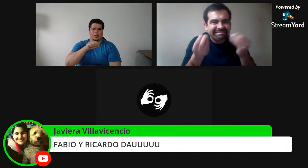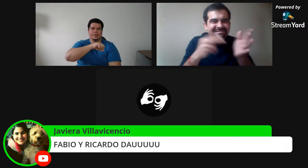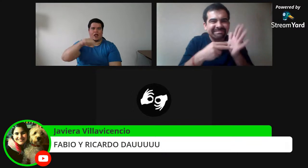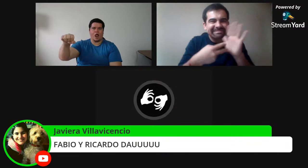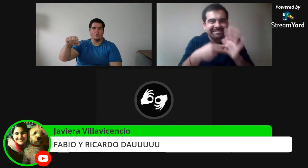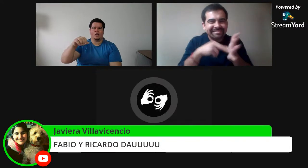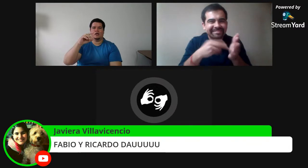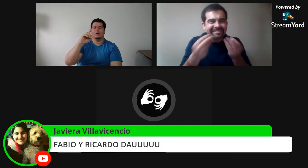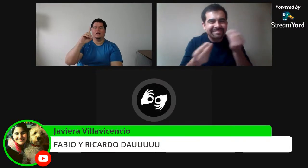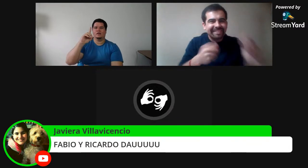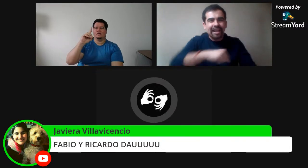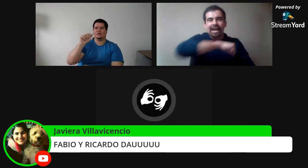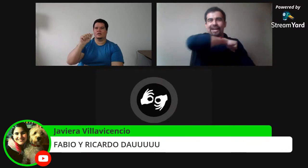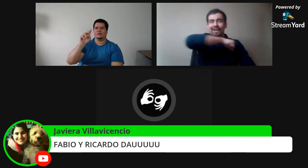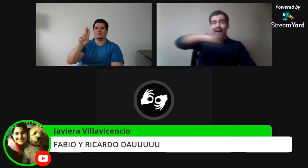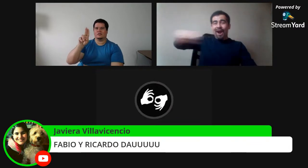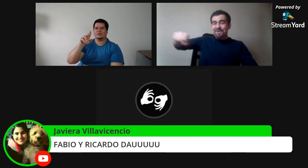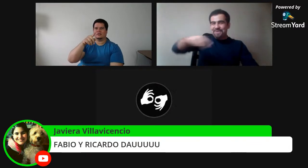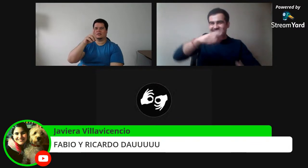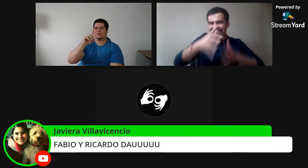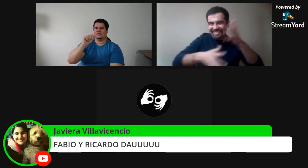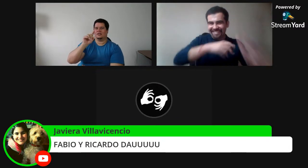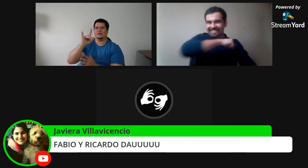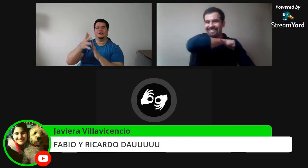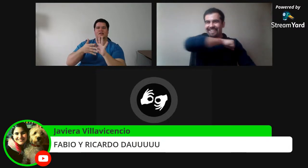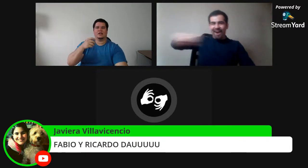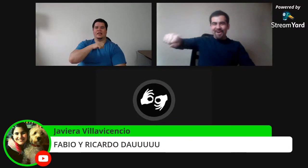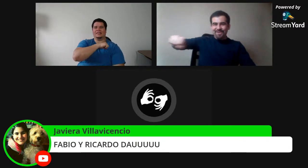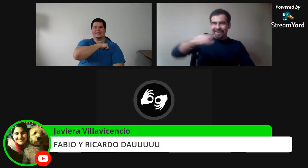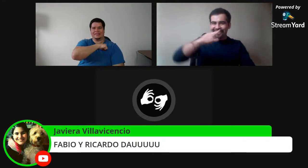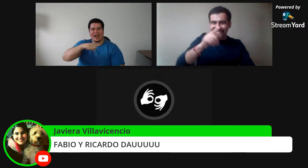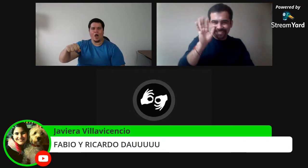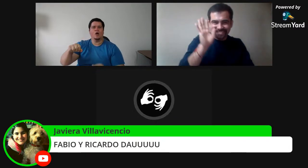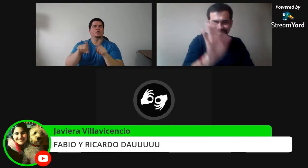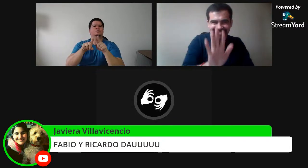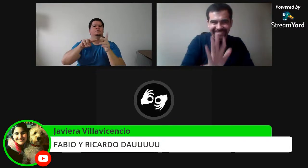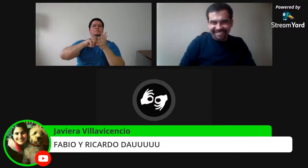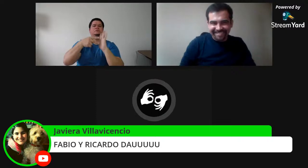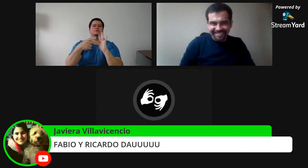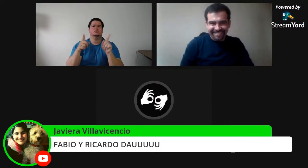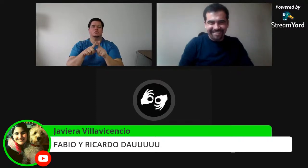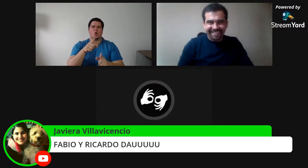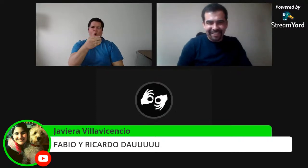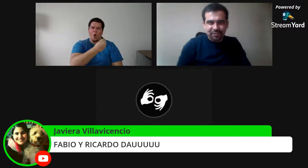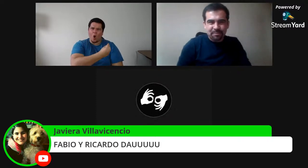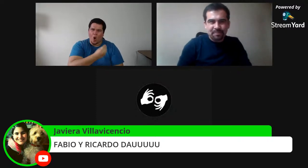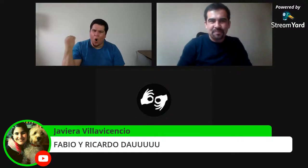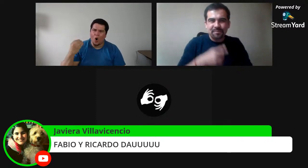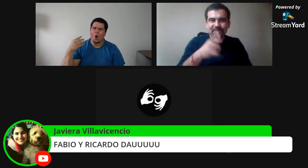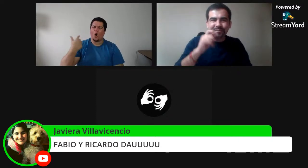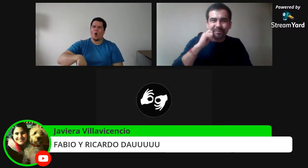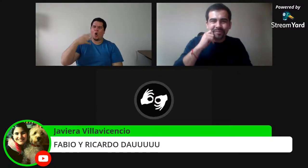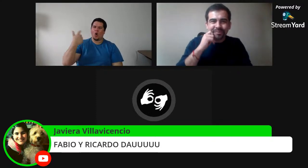¿Qué significa? Dao, me parece que fue un comentario. Esta es la seña. Esto es